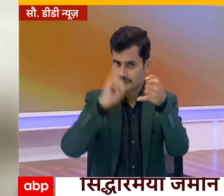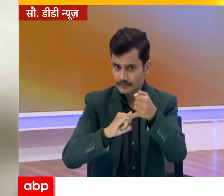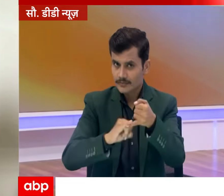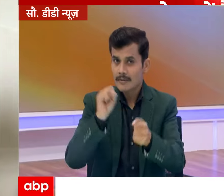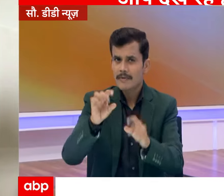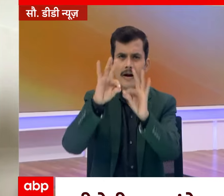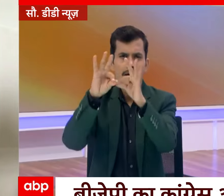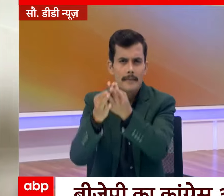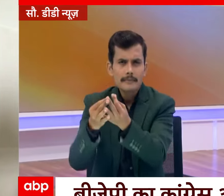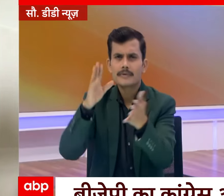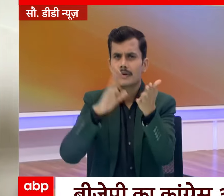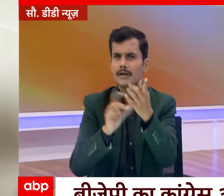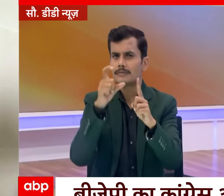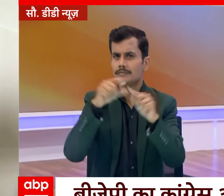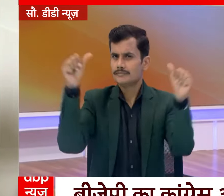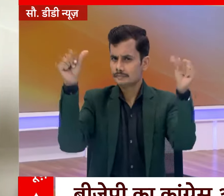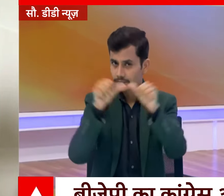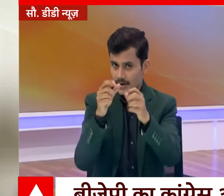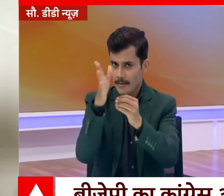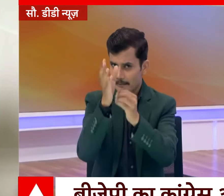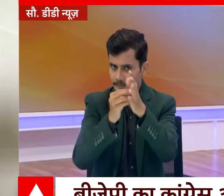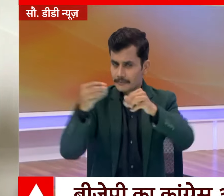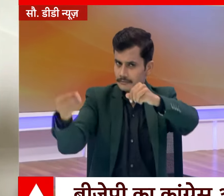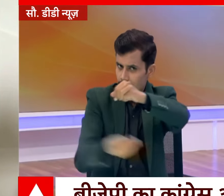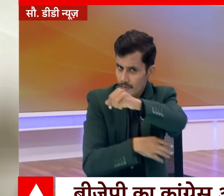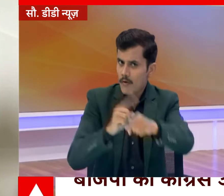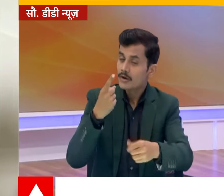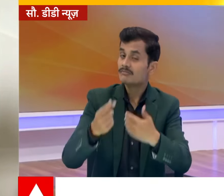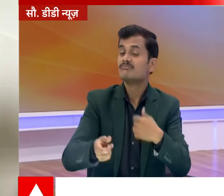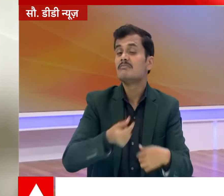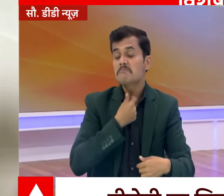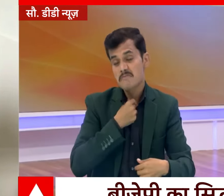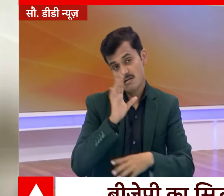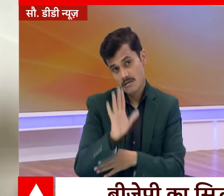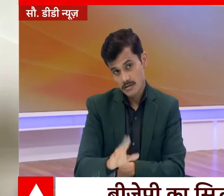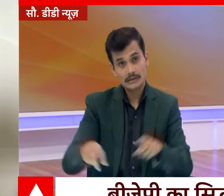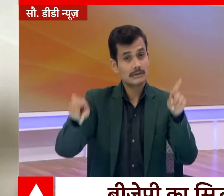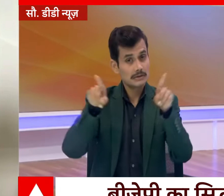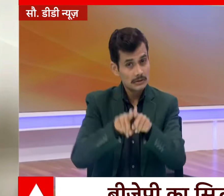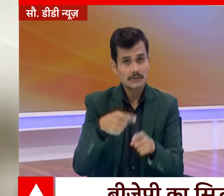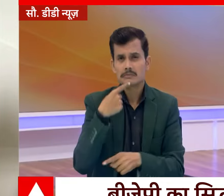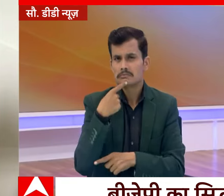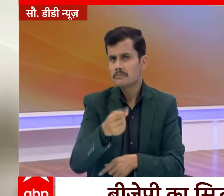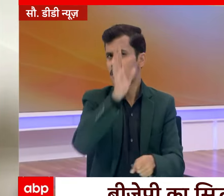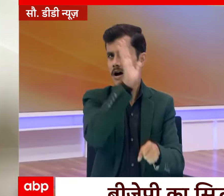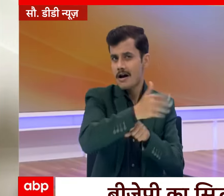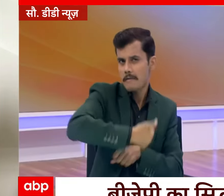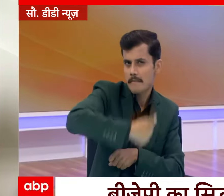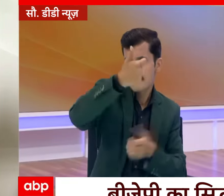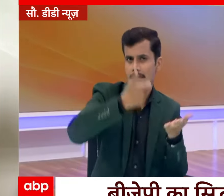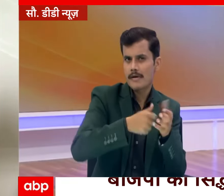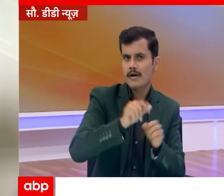और उनका परिवार मूदा स्कैम के पहले आरोपी है इसी के साथ उन्होंने कॉंग्रेस सांसद